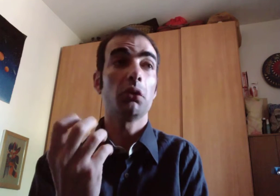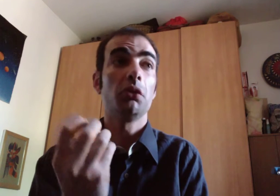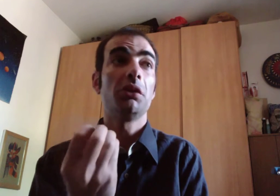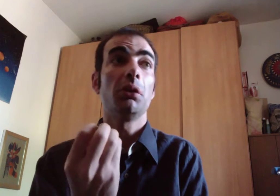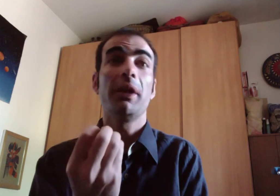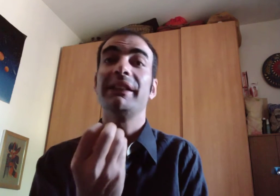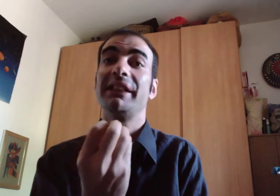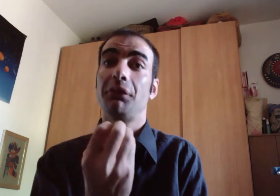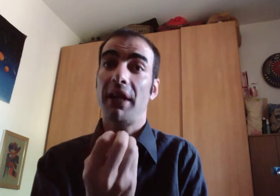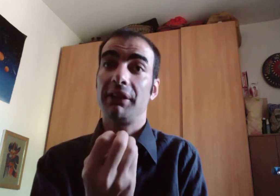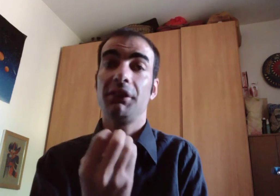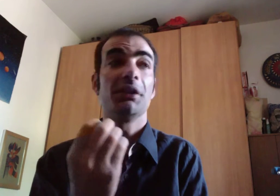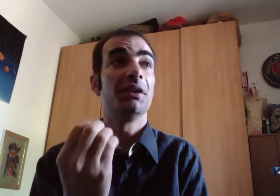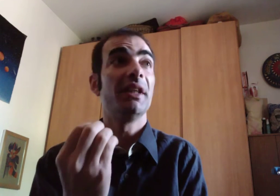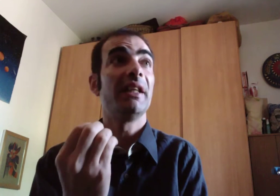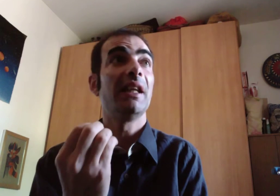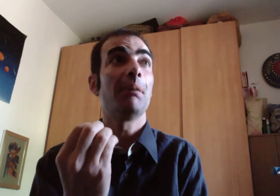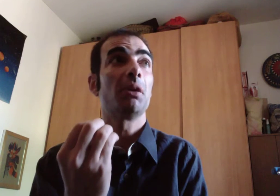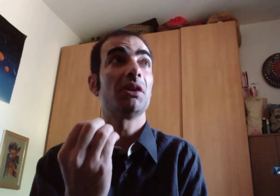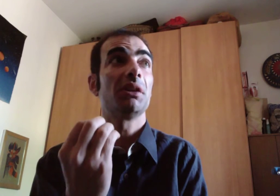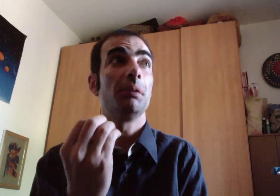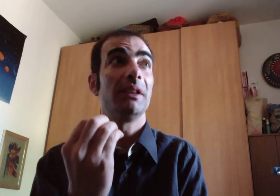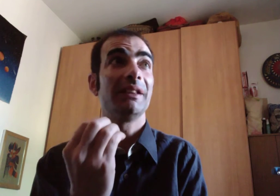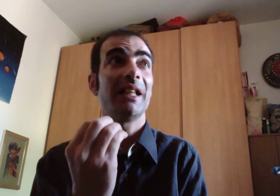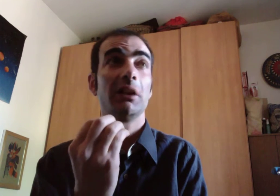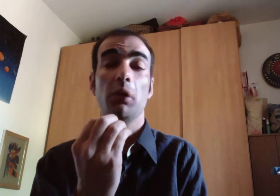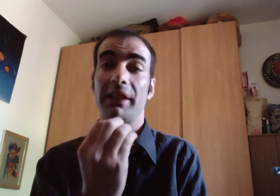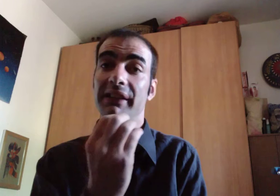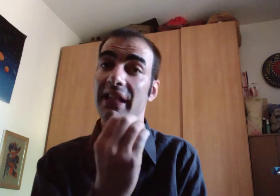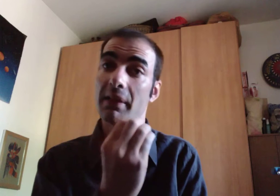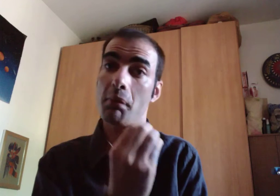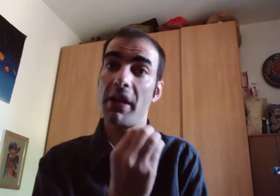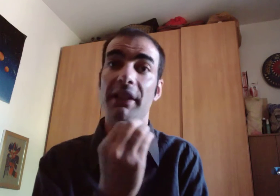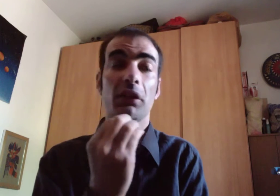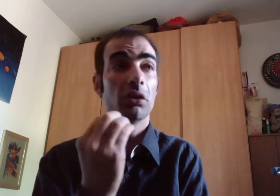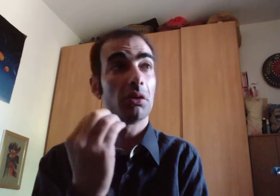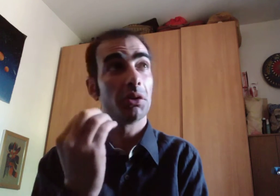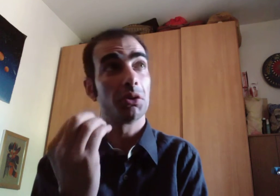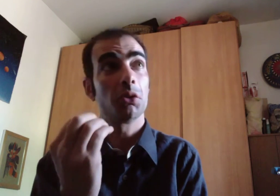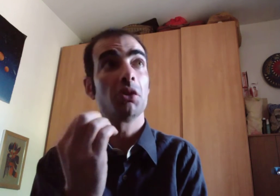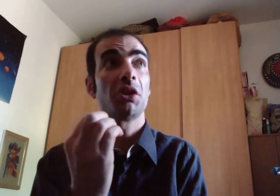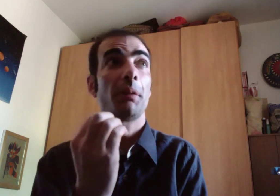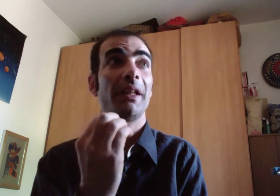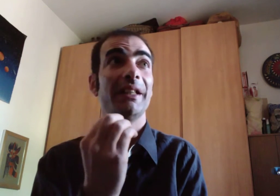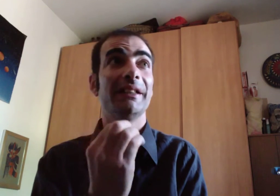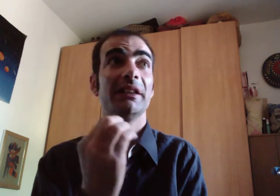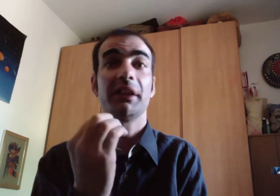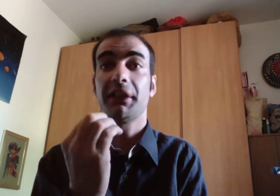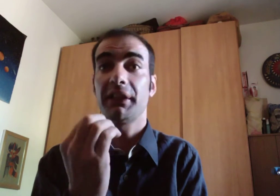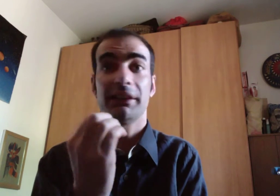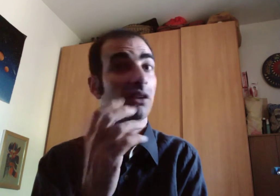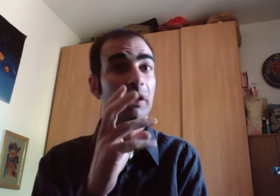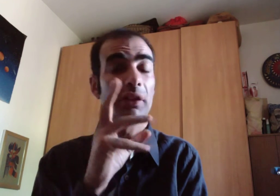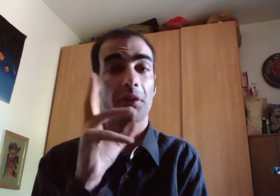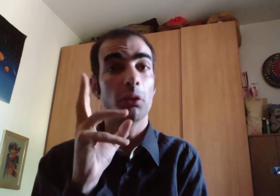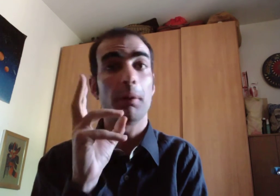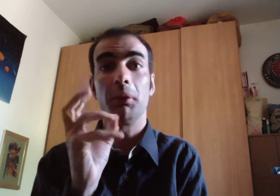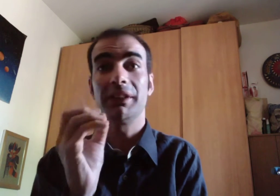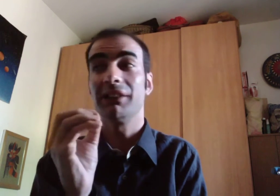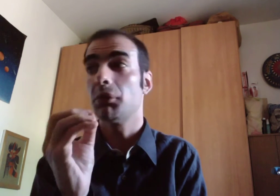tutti questi fatti della possibilità di guardare bene con occhio giudice perché il sindaco in realtà non è una figura poi tanto